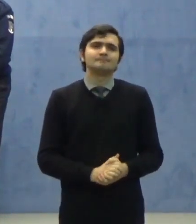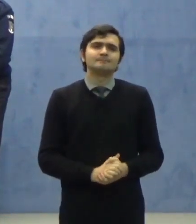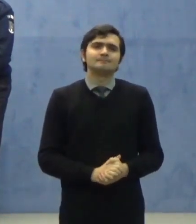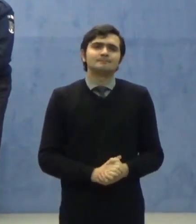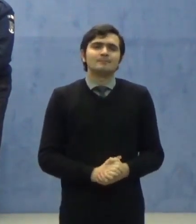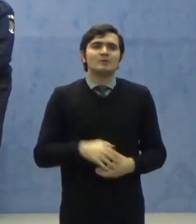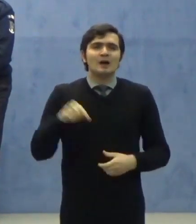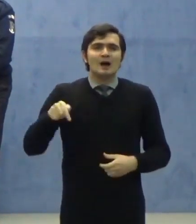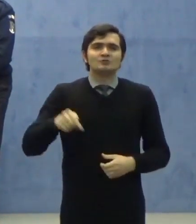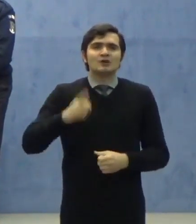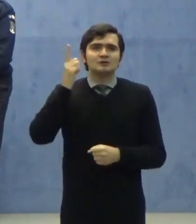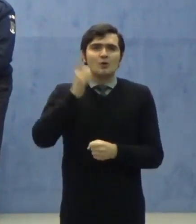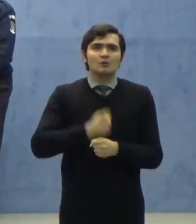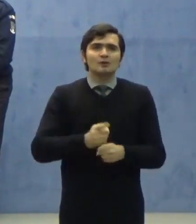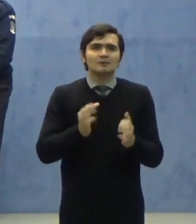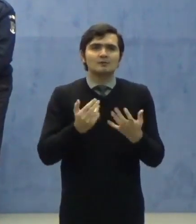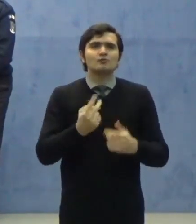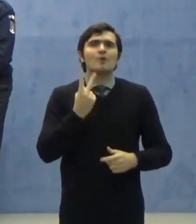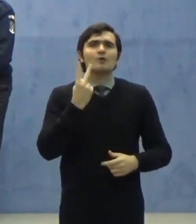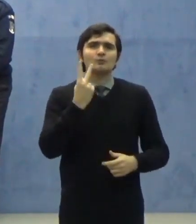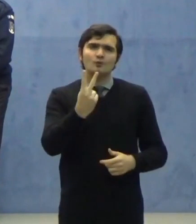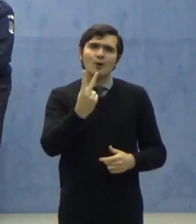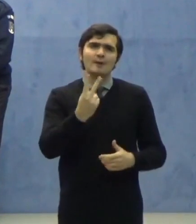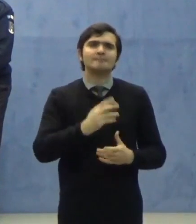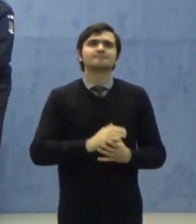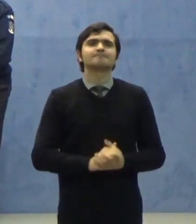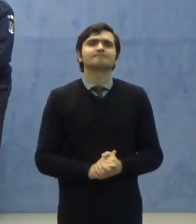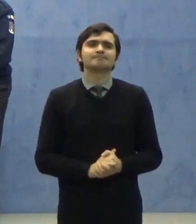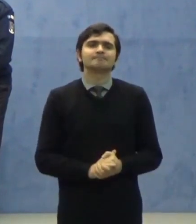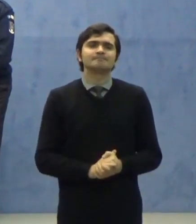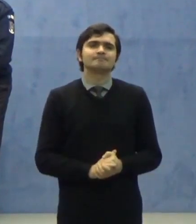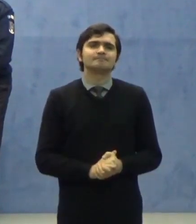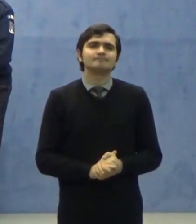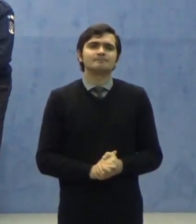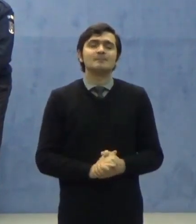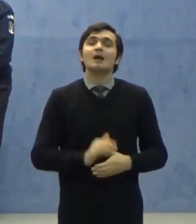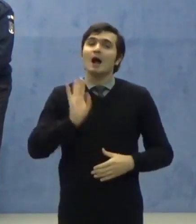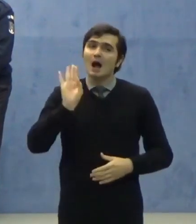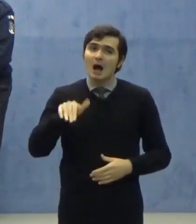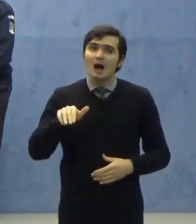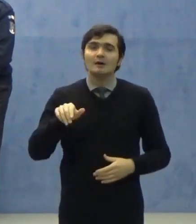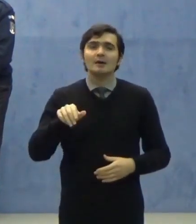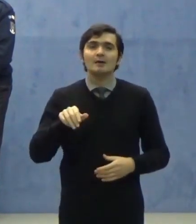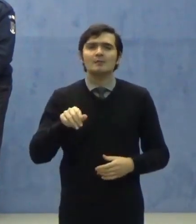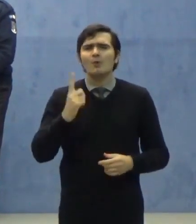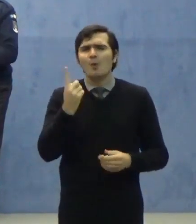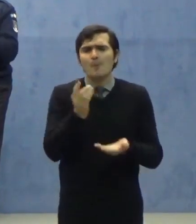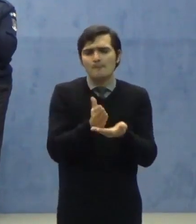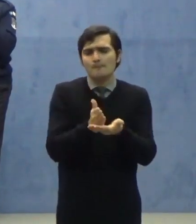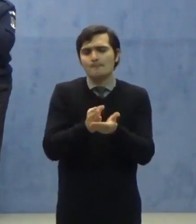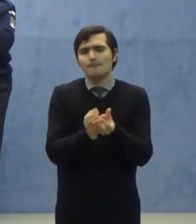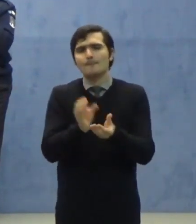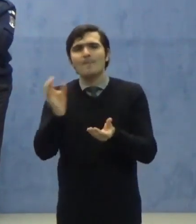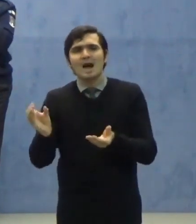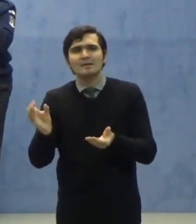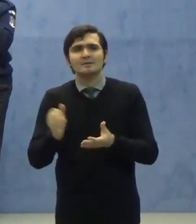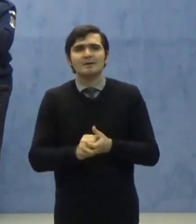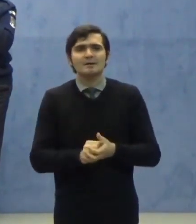Această ordonanță numărul 2 are și o parte în care